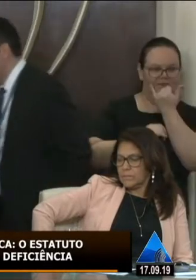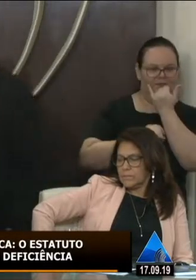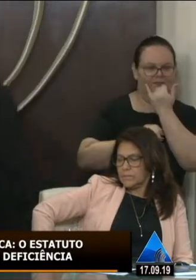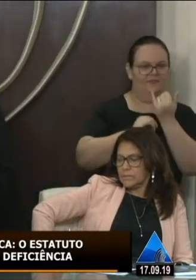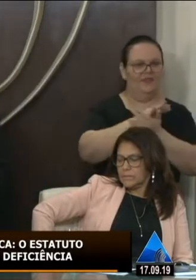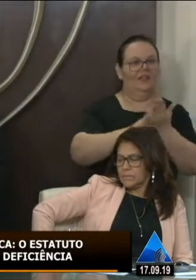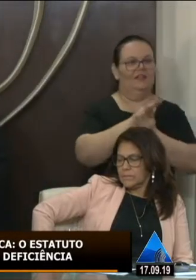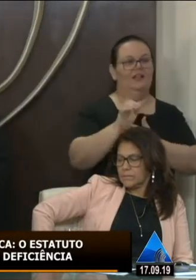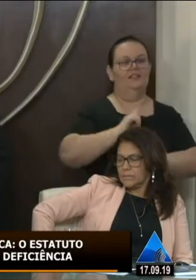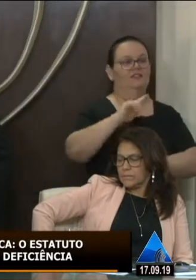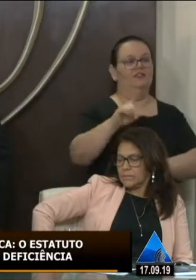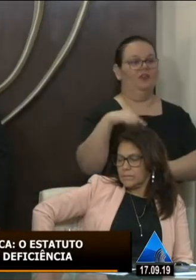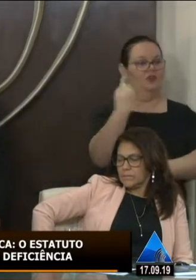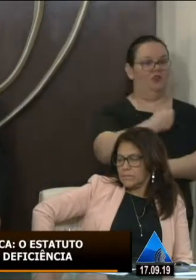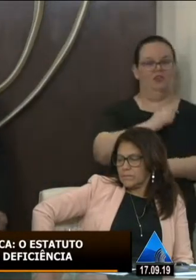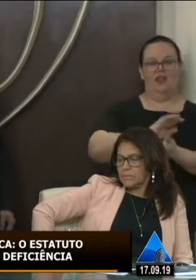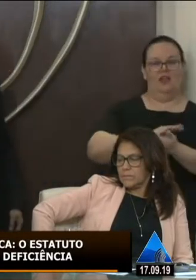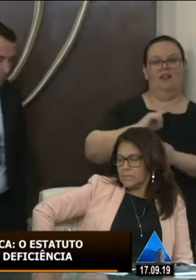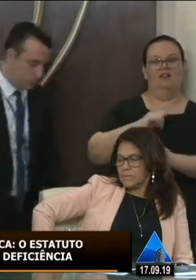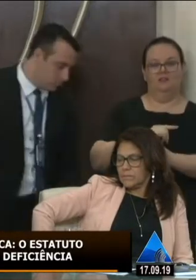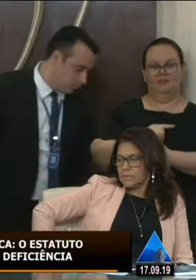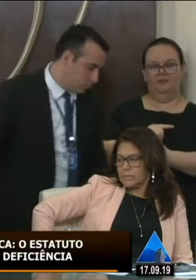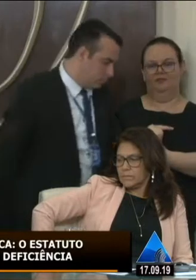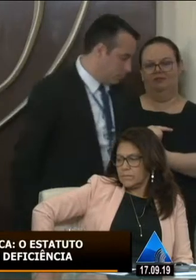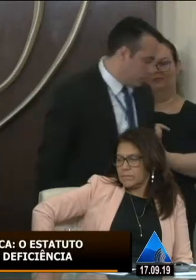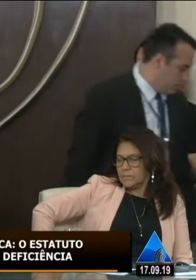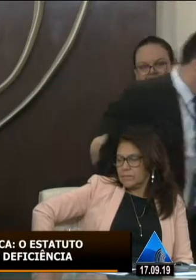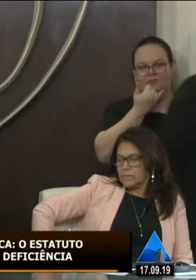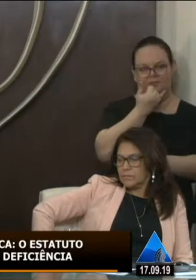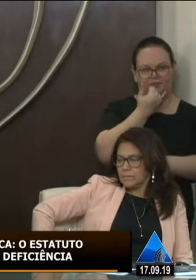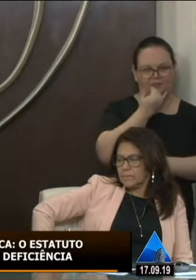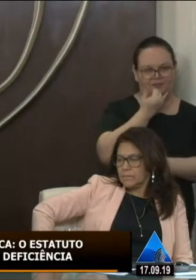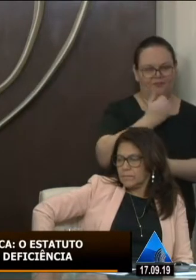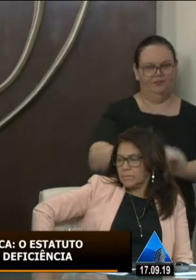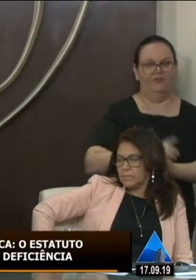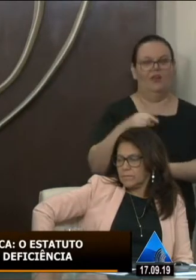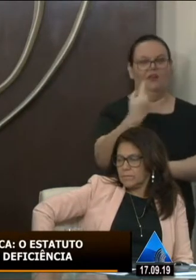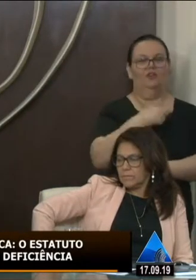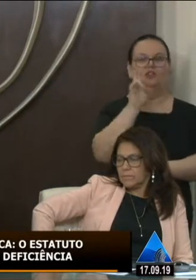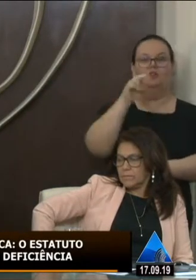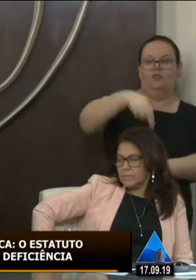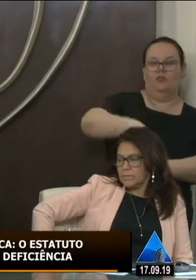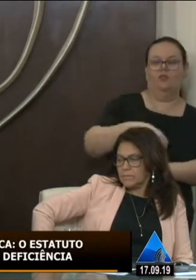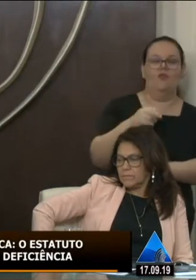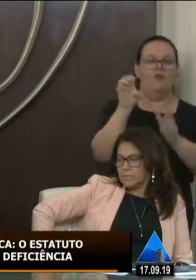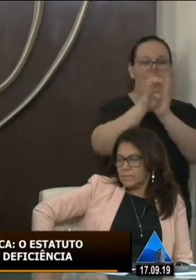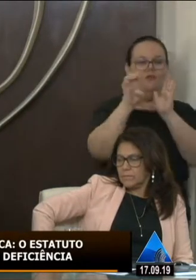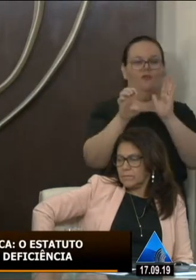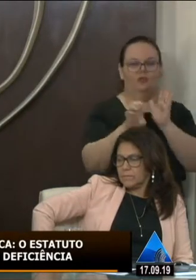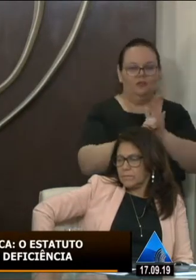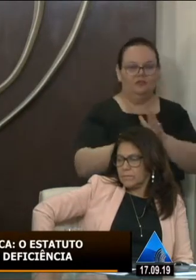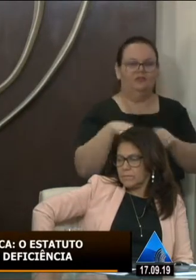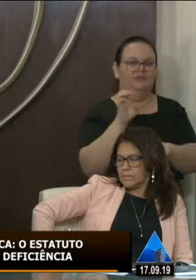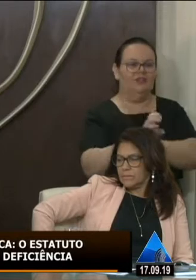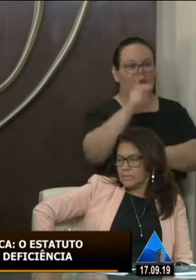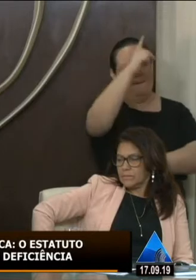nós trazemos essa discussão aqui para que no estado do Rio Grande do Norte nós tenhamos nós tenhamos a discussão do estatuto estadual da pessoa com